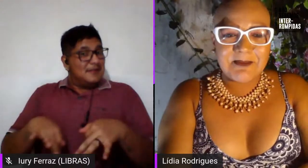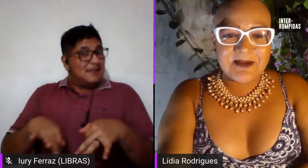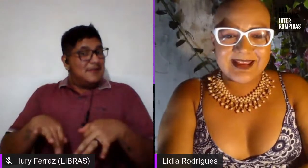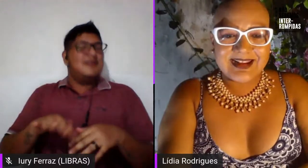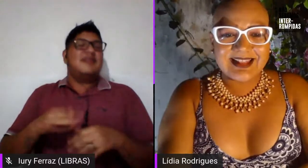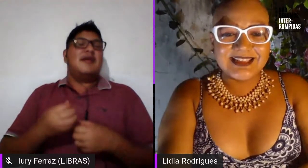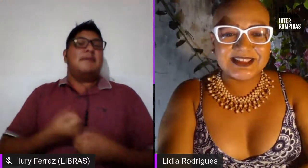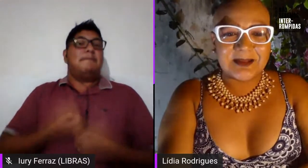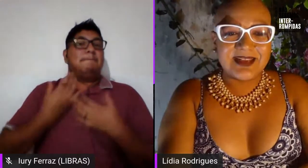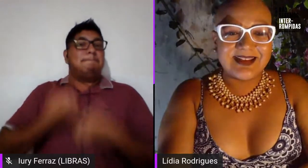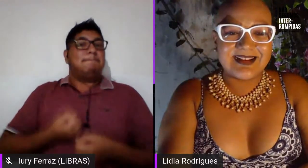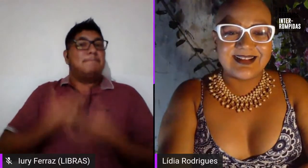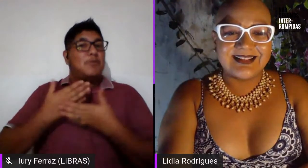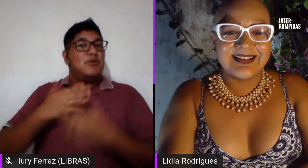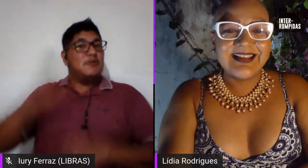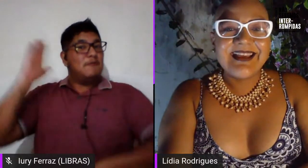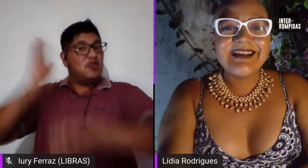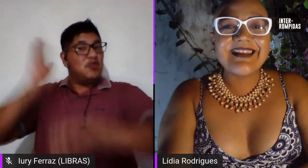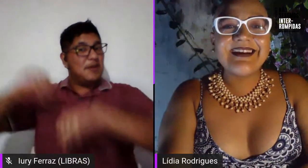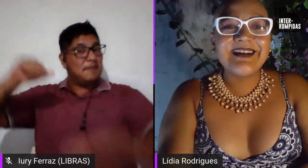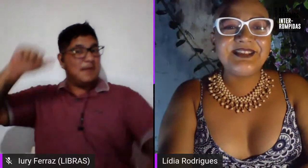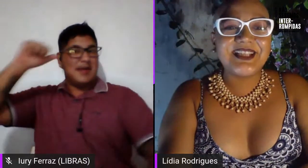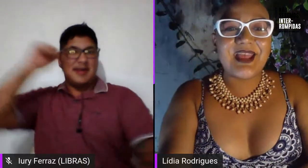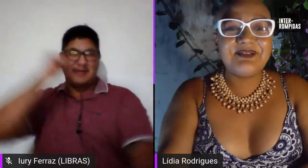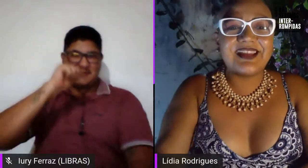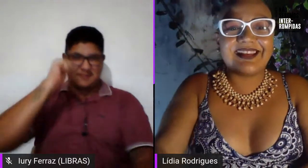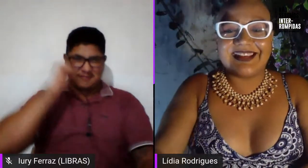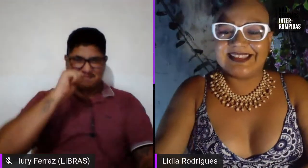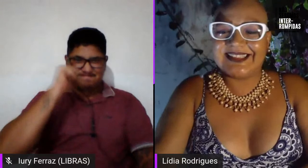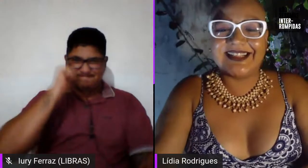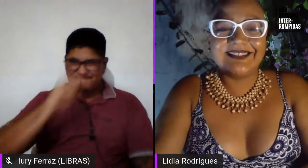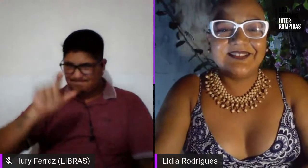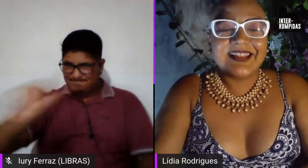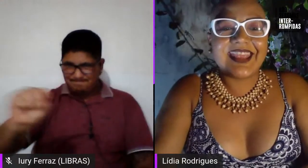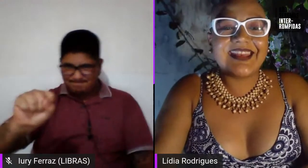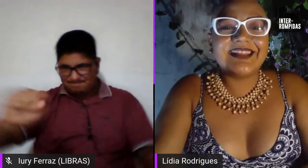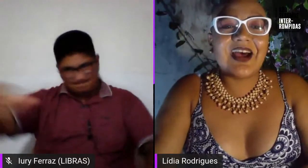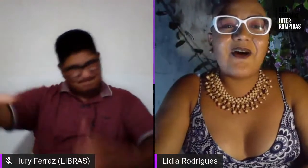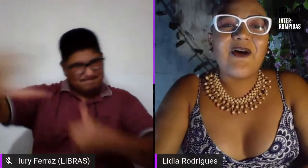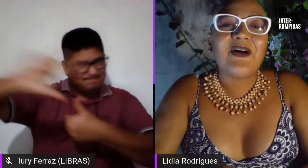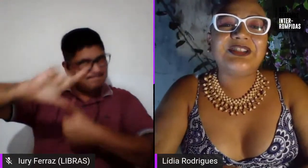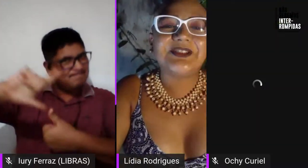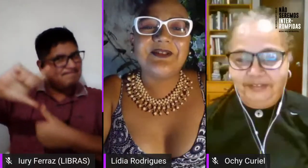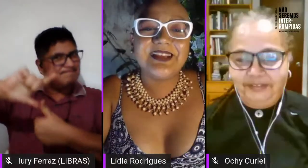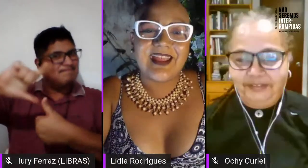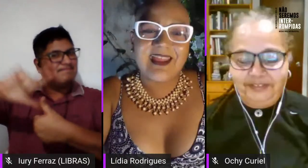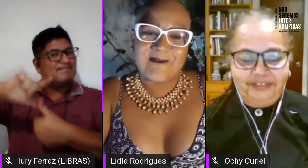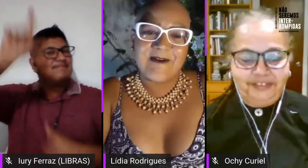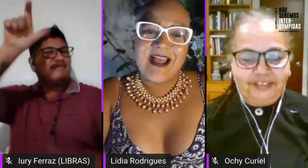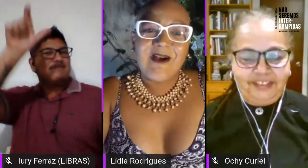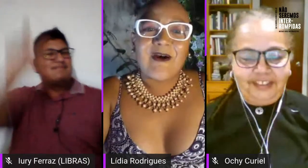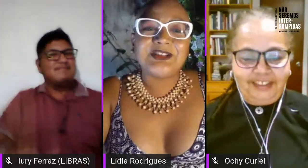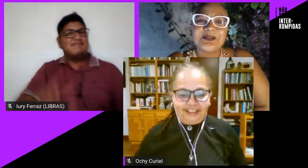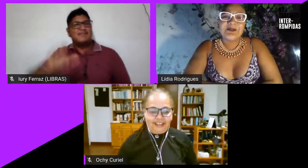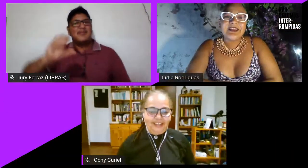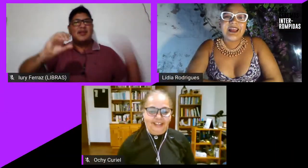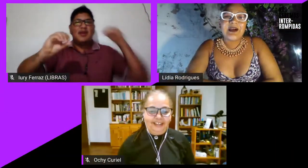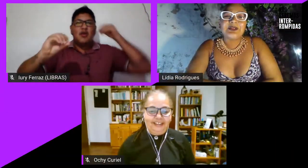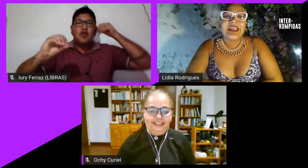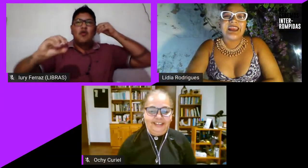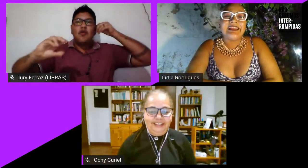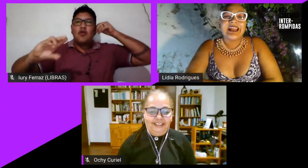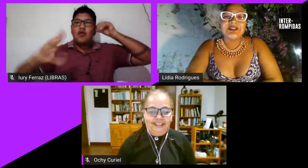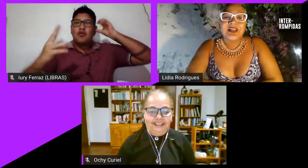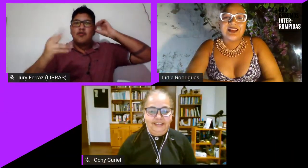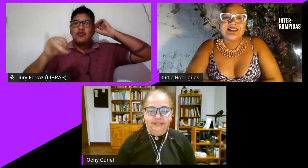uma saboeira latino-americana grande referência querida Otte Curiel Otte